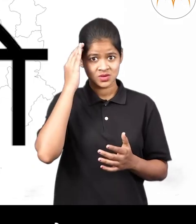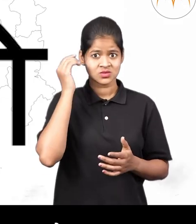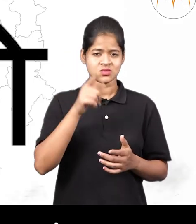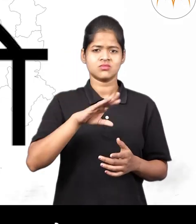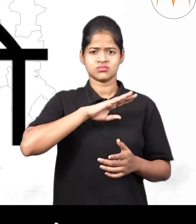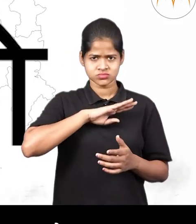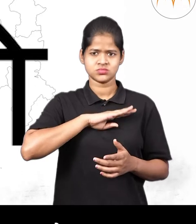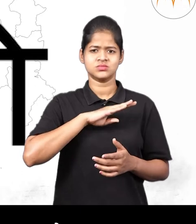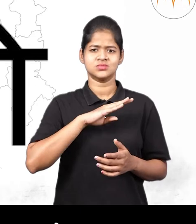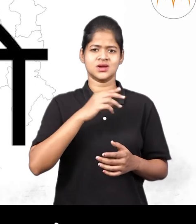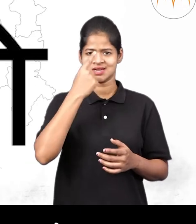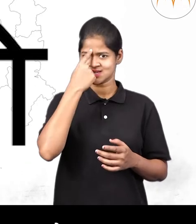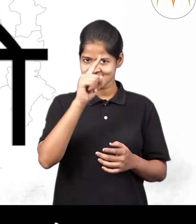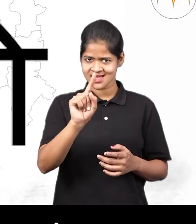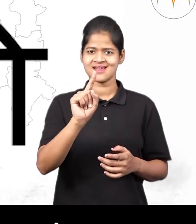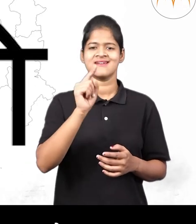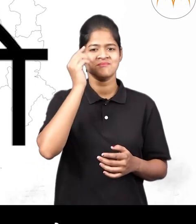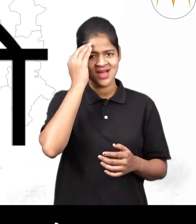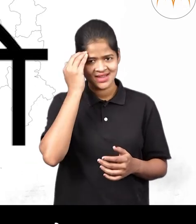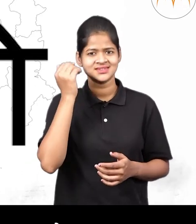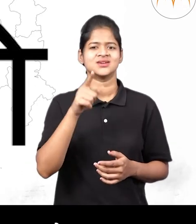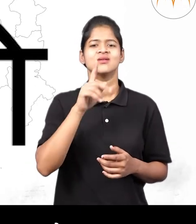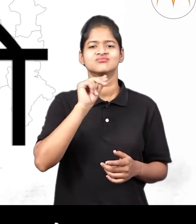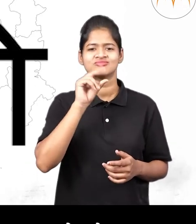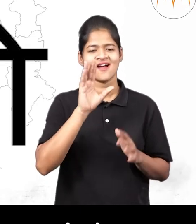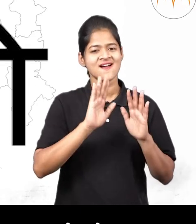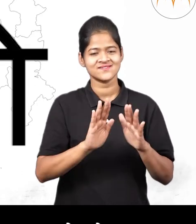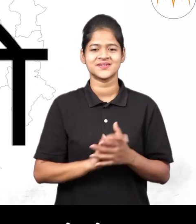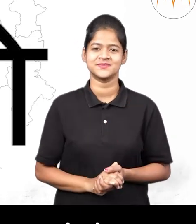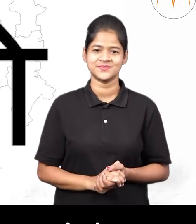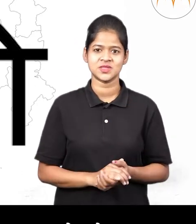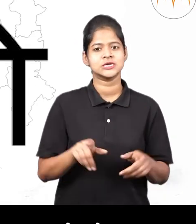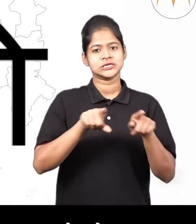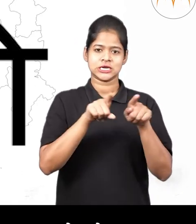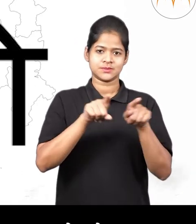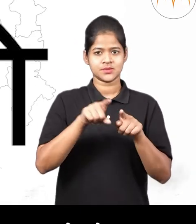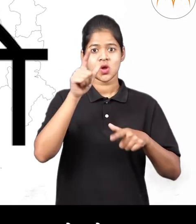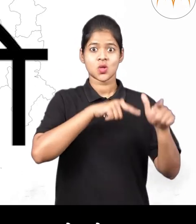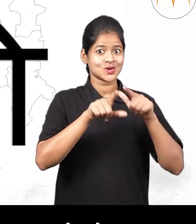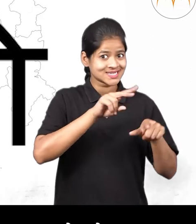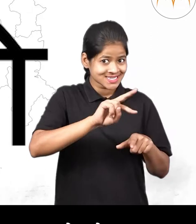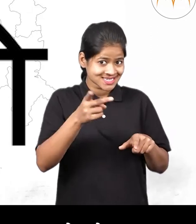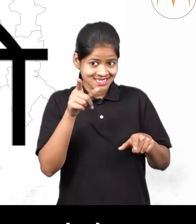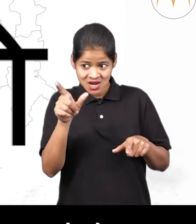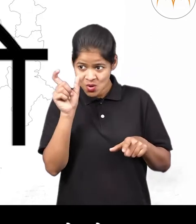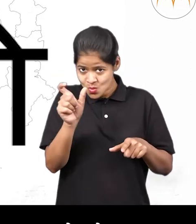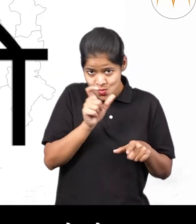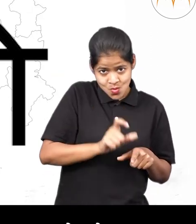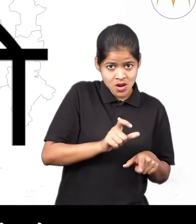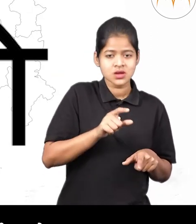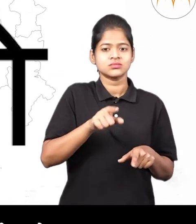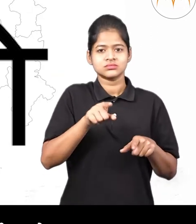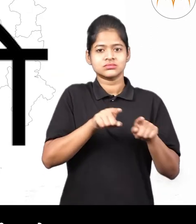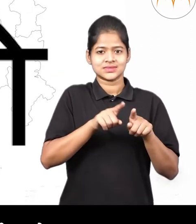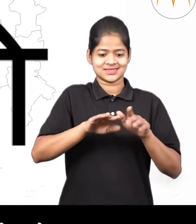मराठी ही महाराष्ट्राची राज भाषा है इतर भाषार मदिल शब्द कही वेड़ा अपले भाषे थेतात